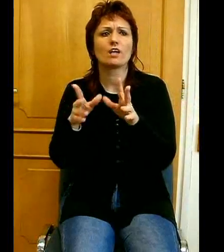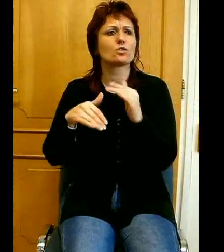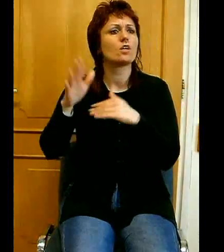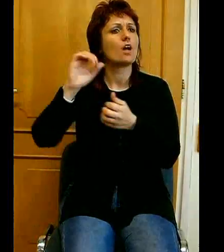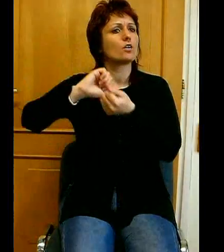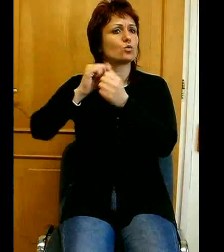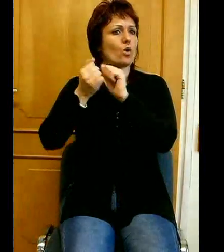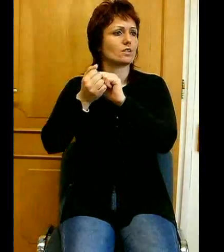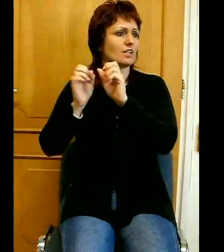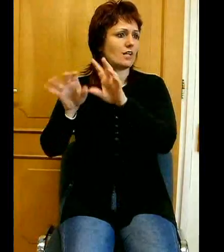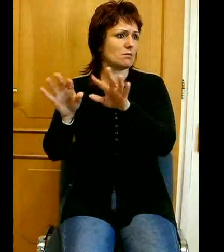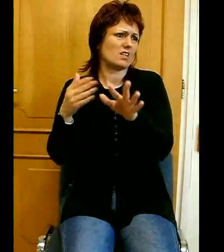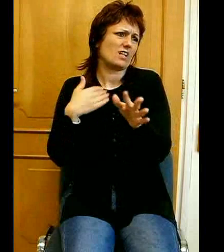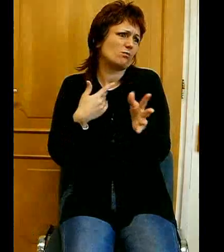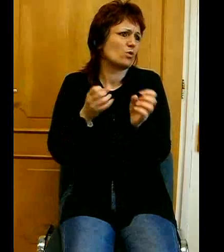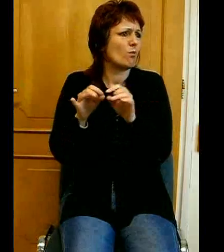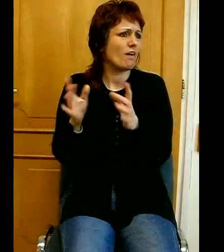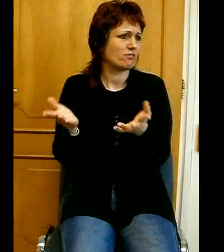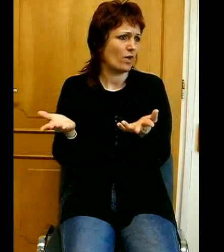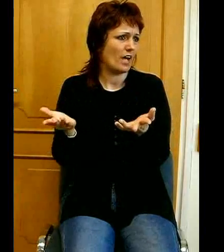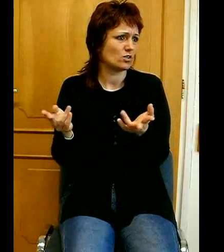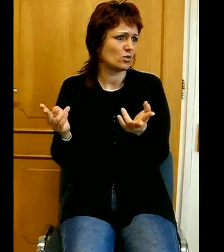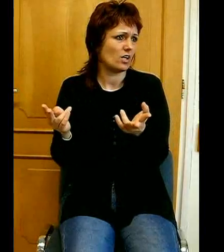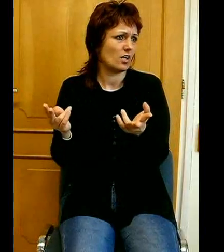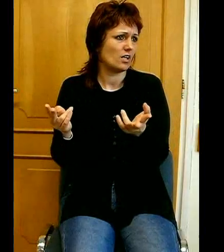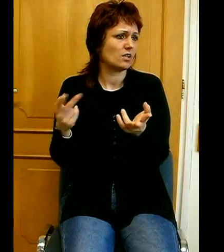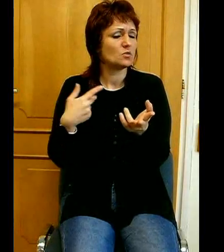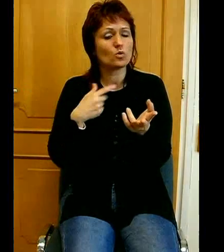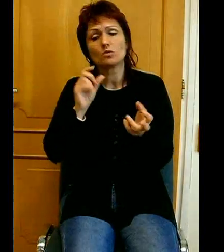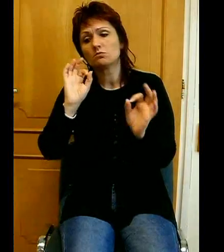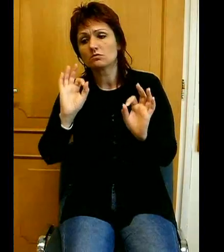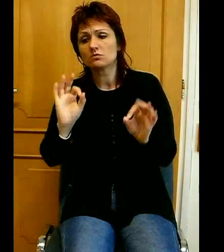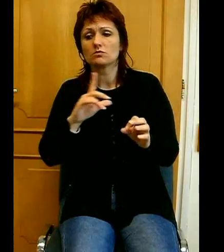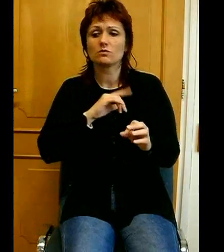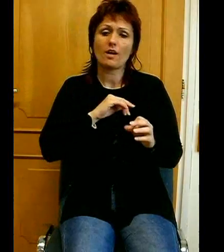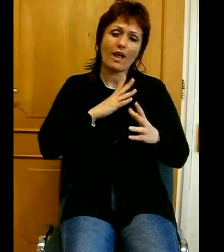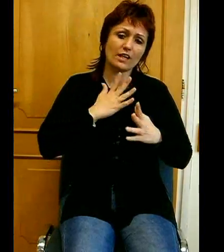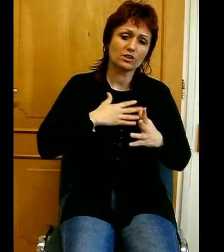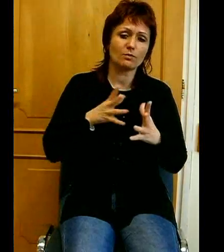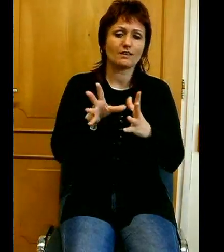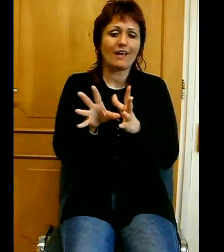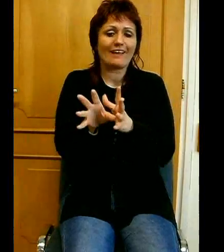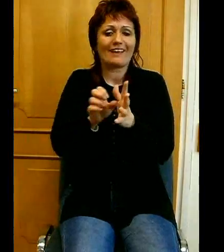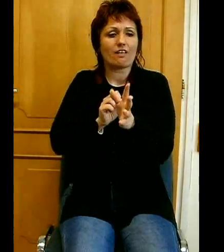mihogyan alakul, éppen ezért jó lelki ismerttel kivonja magát az ember belőle.